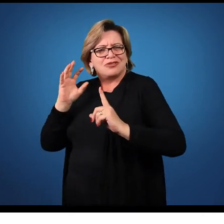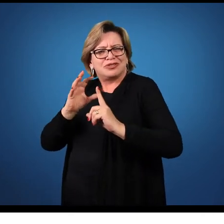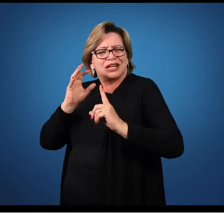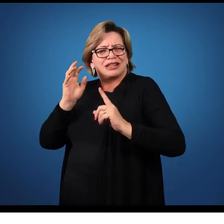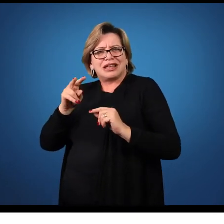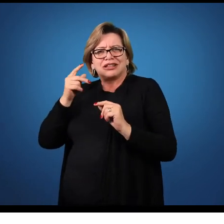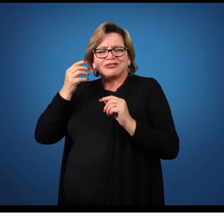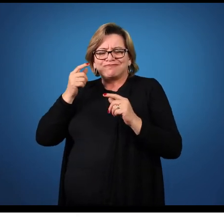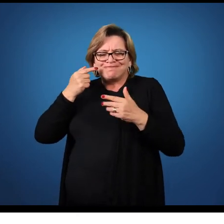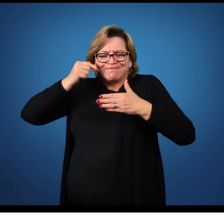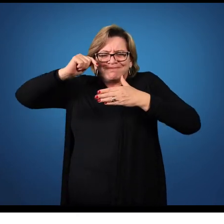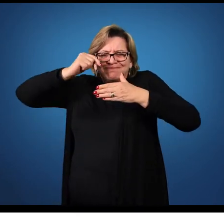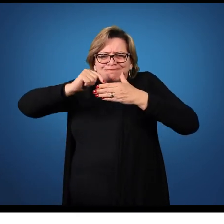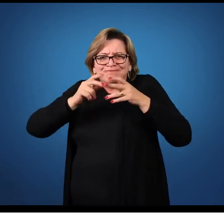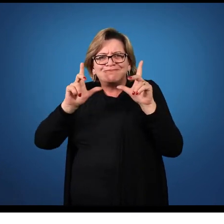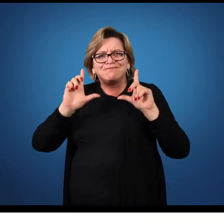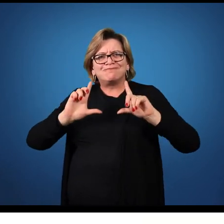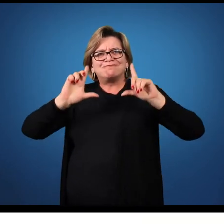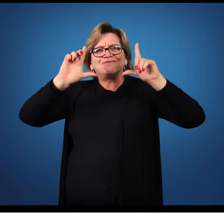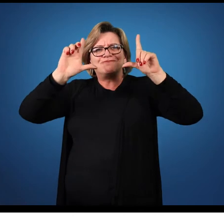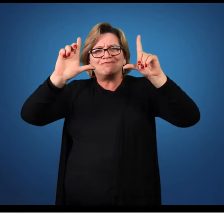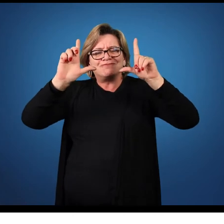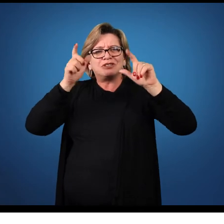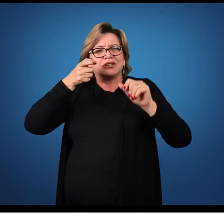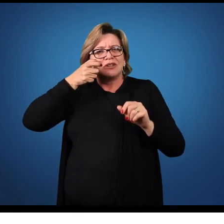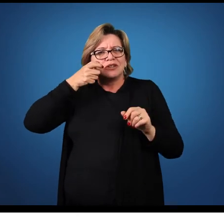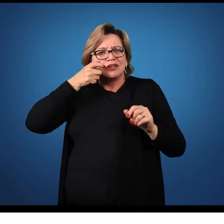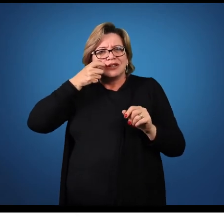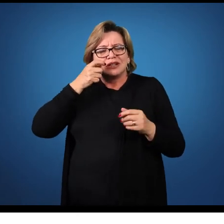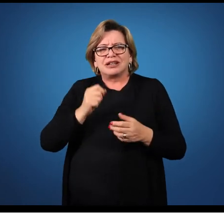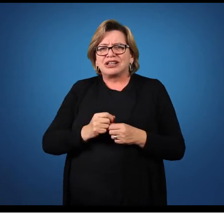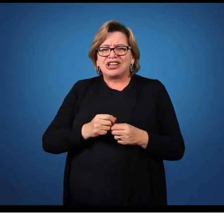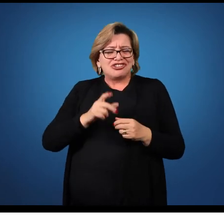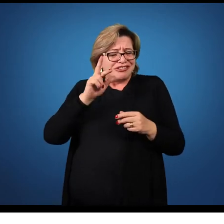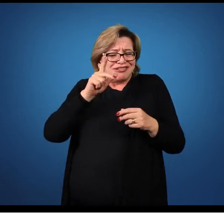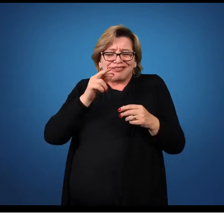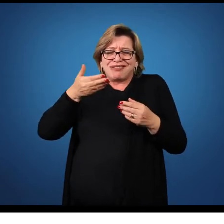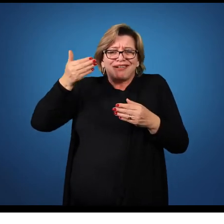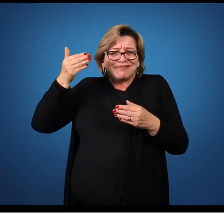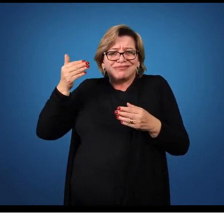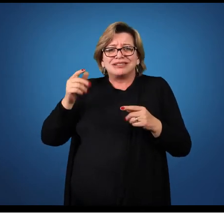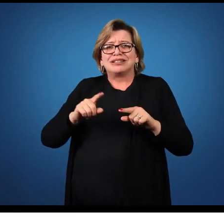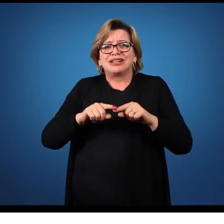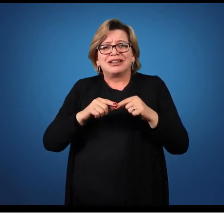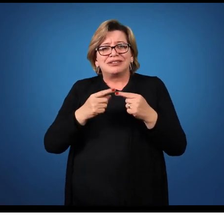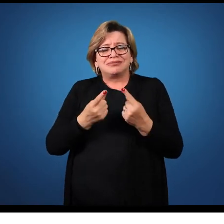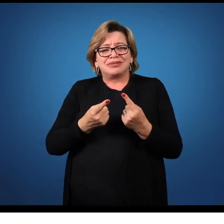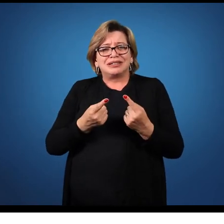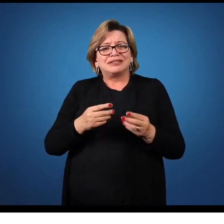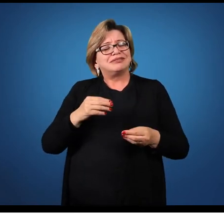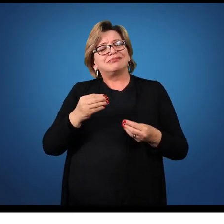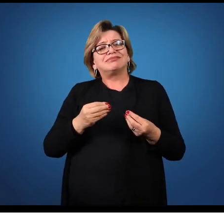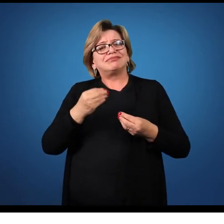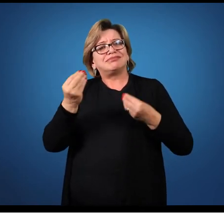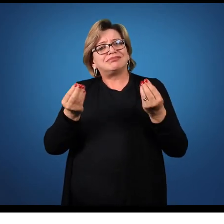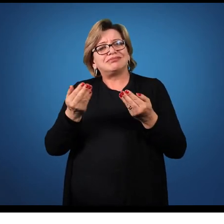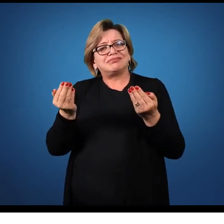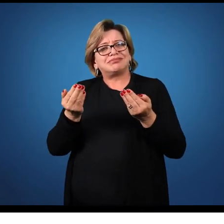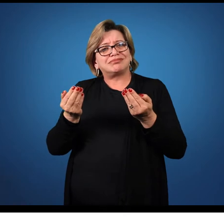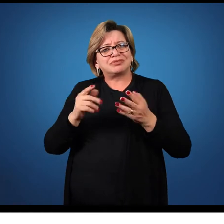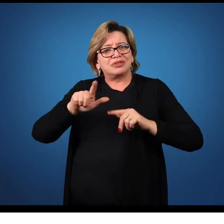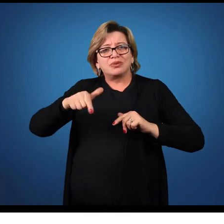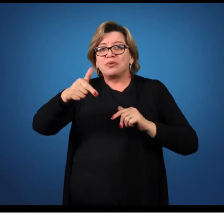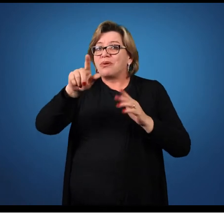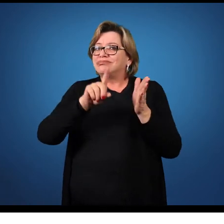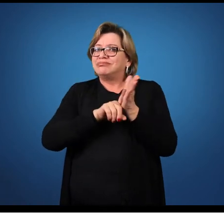profundamente a obra. Então, a gente fez quase o mesmo caminho que a gente fez na obra anterior. Mas a partir de outras